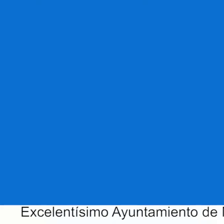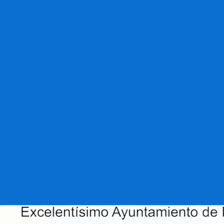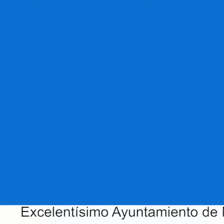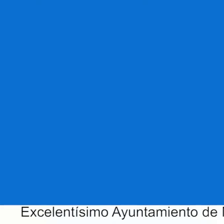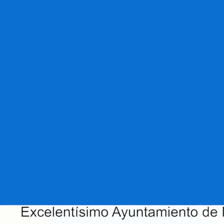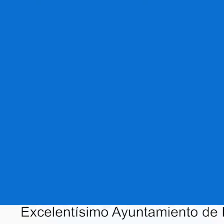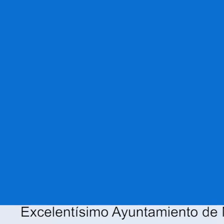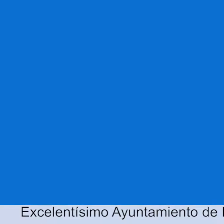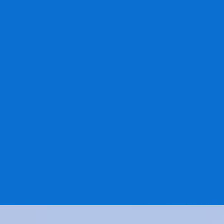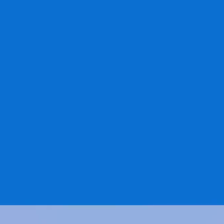Ayuntamiento de Málaga.